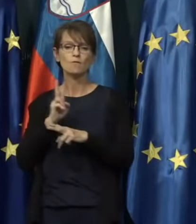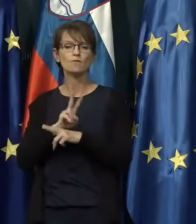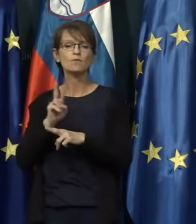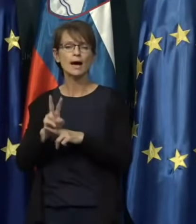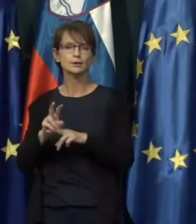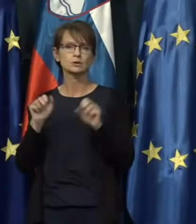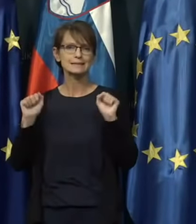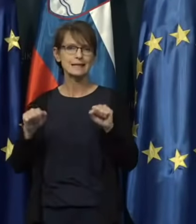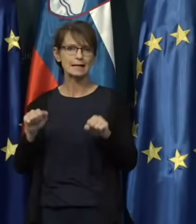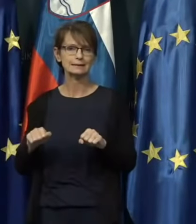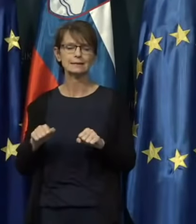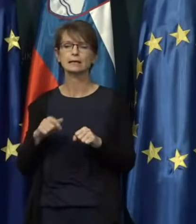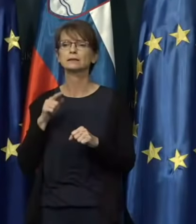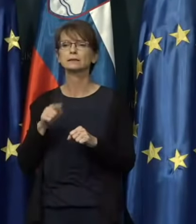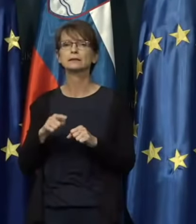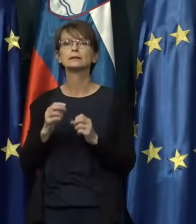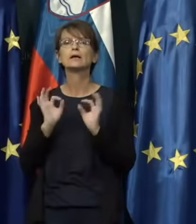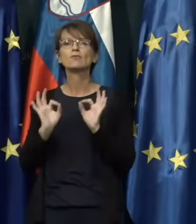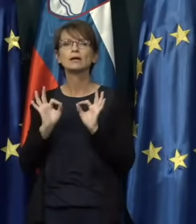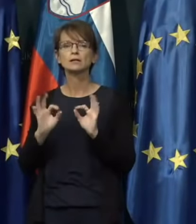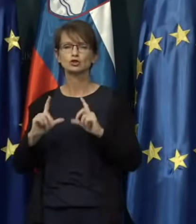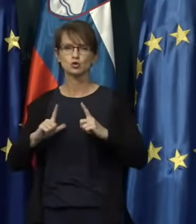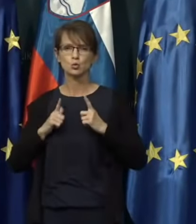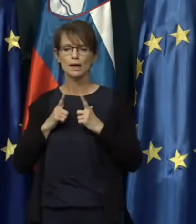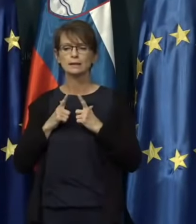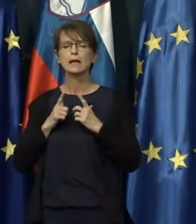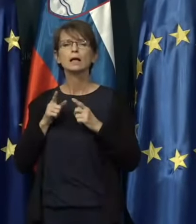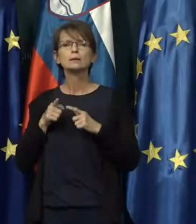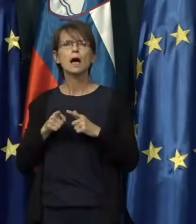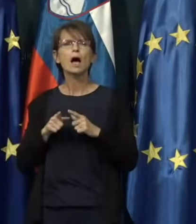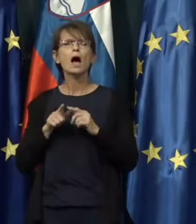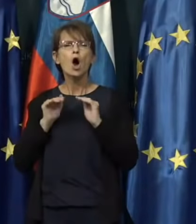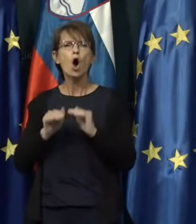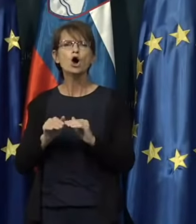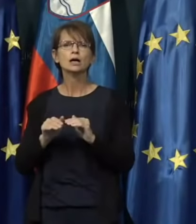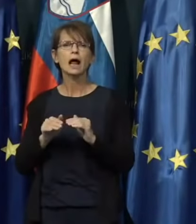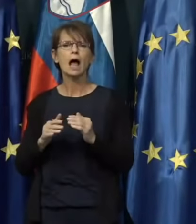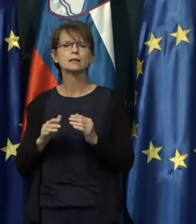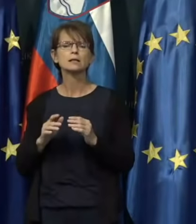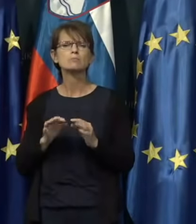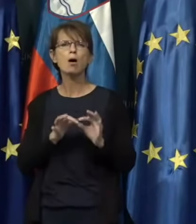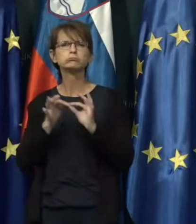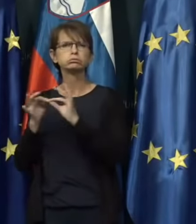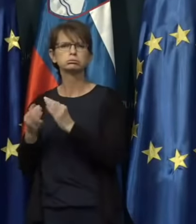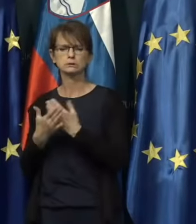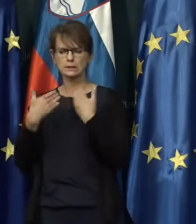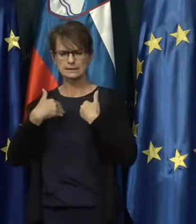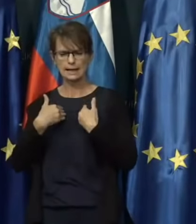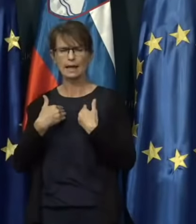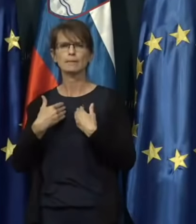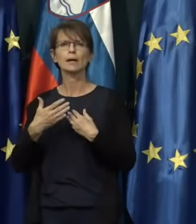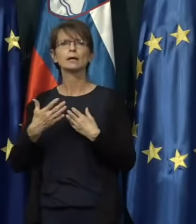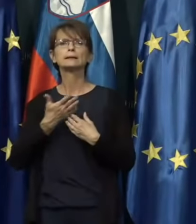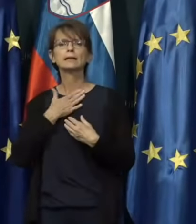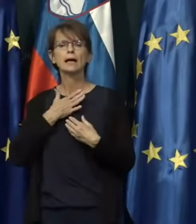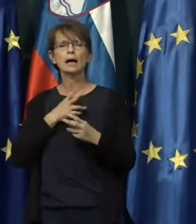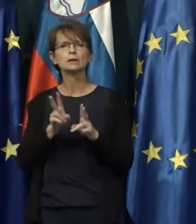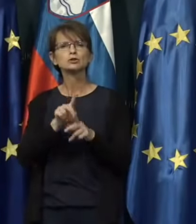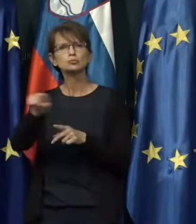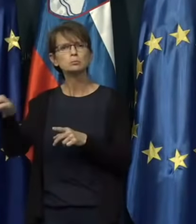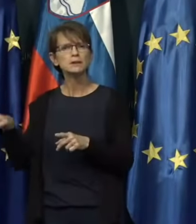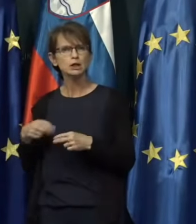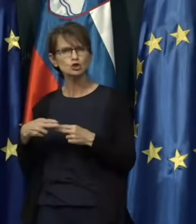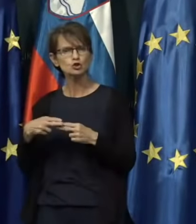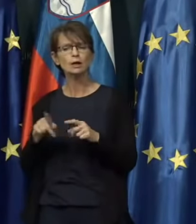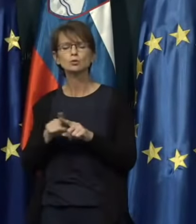kvaliteto življenja ohranjati tako zase, kot za svoje najbliže, kot tudi za celotno družbo.